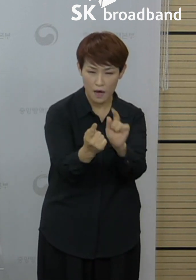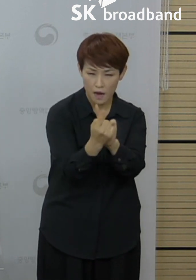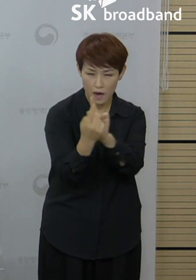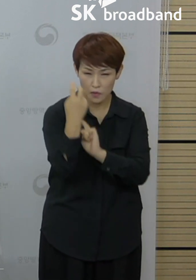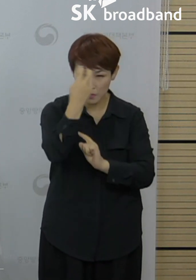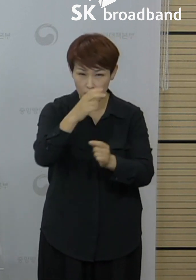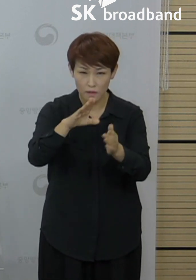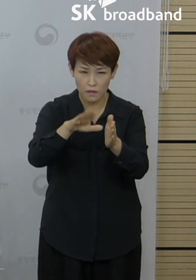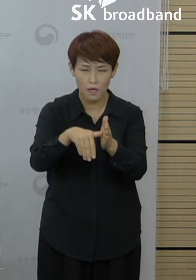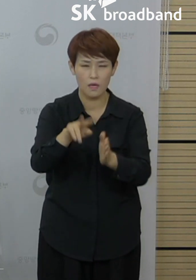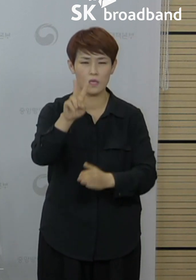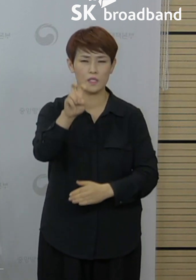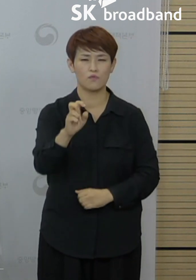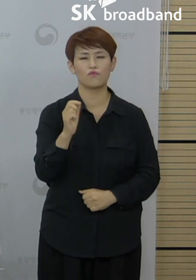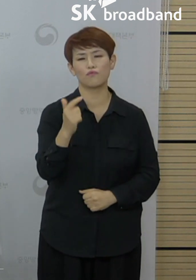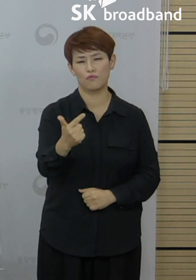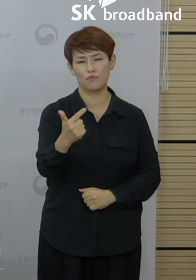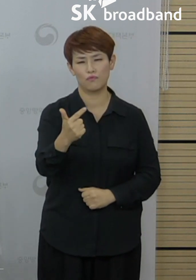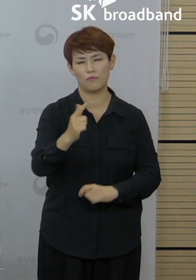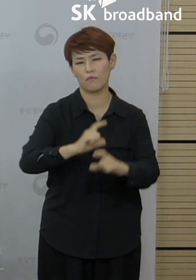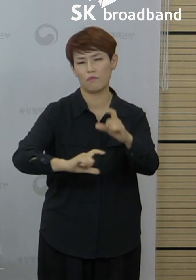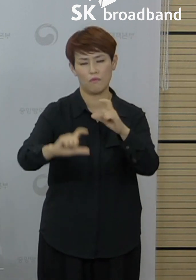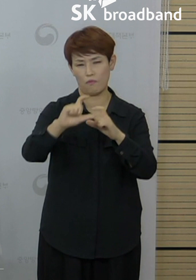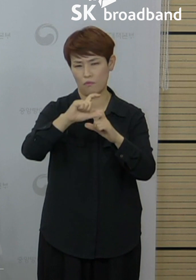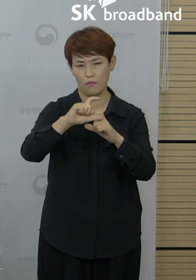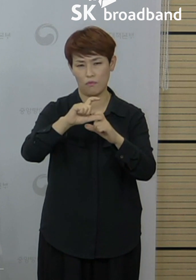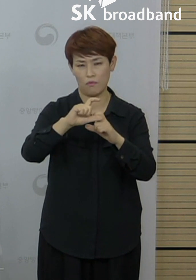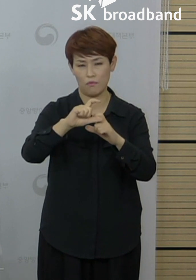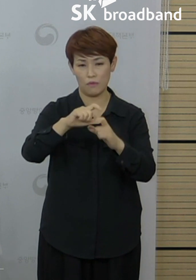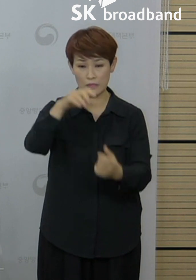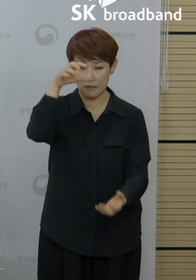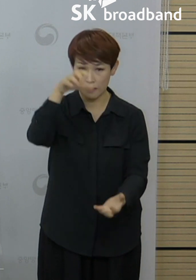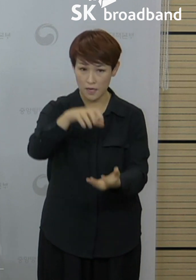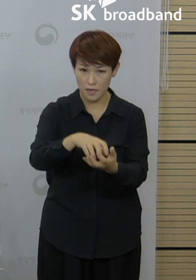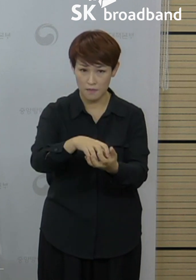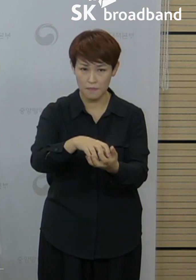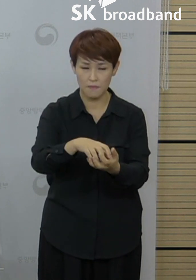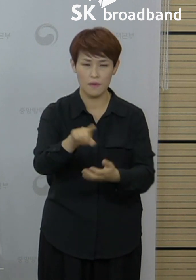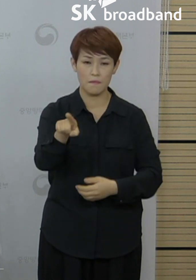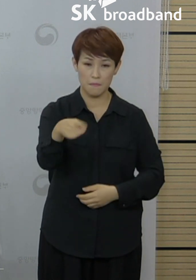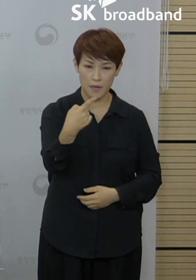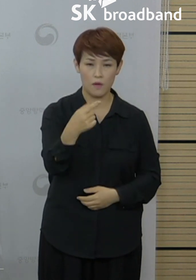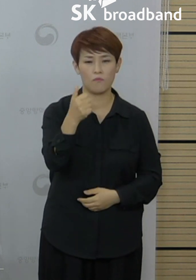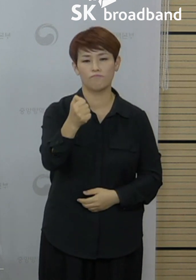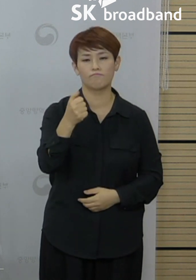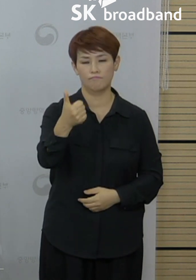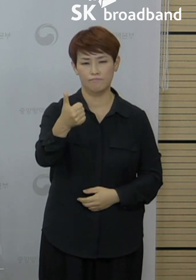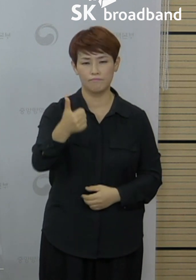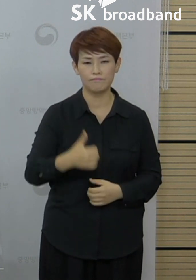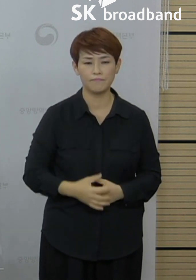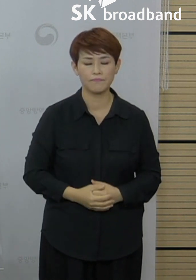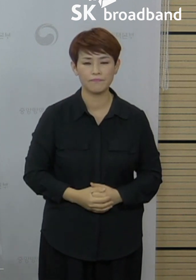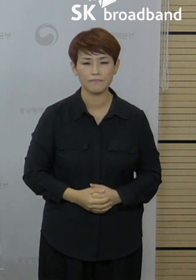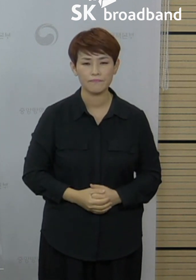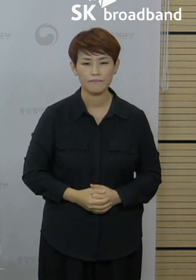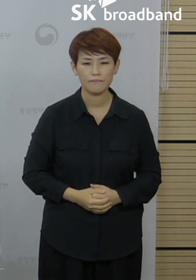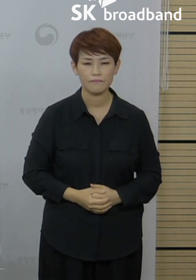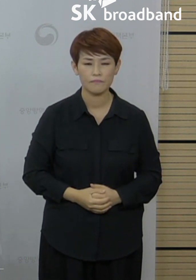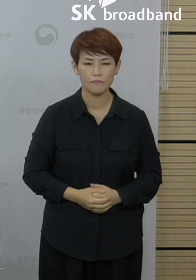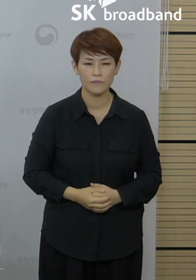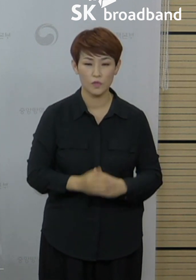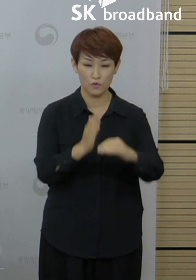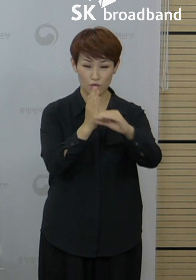중에 26명이 추가되었습니다. 총 누적 확진자는 155명입니다. 서울